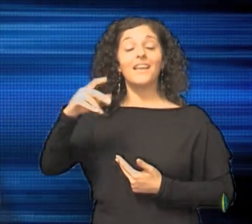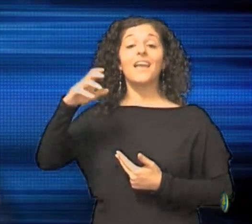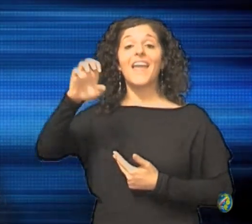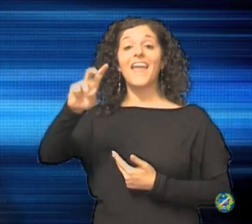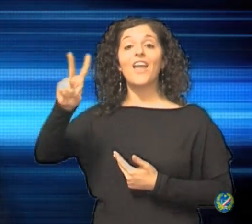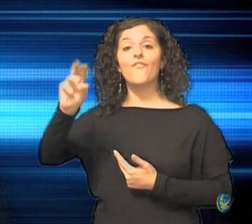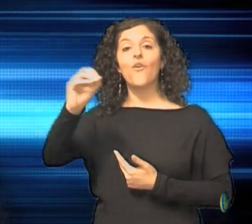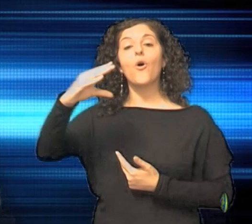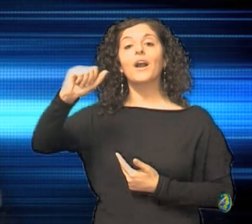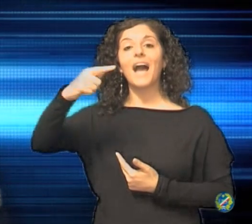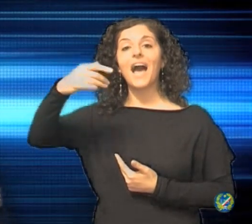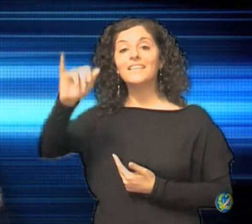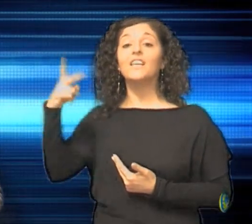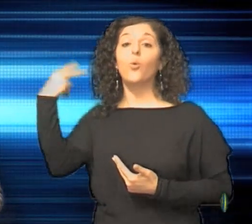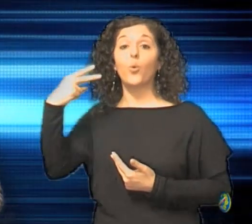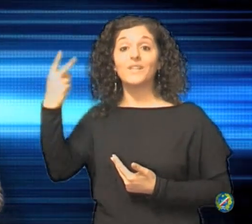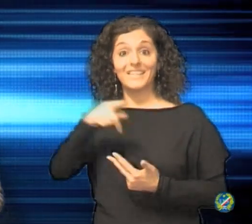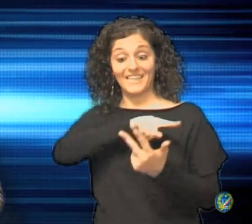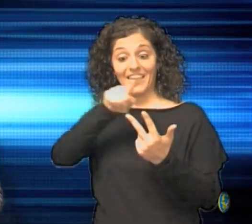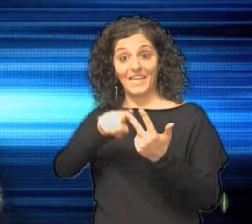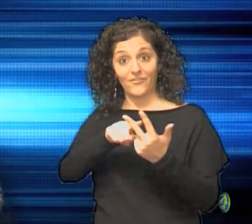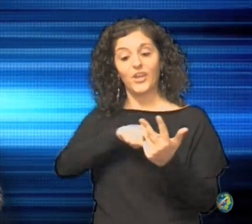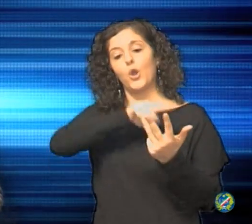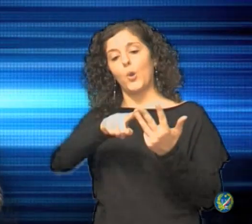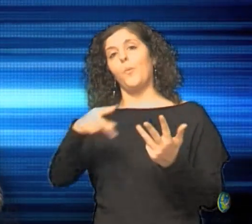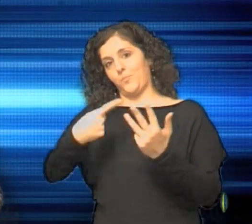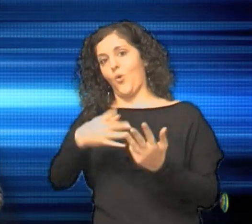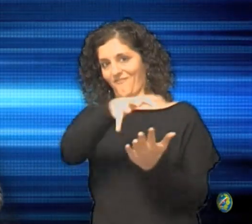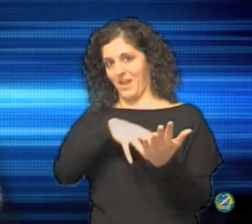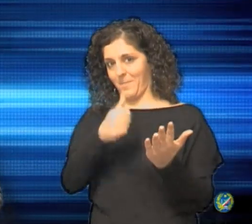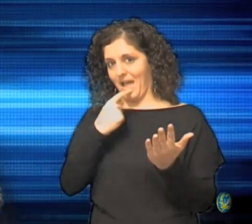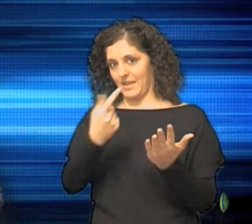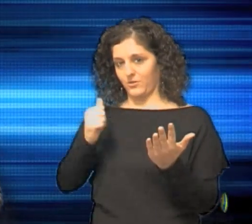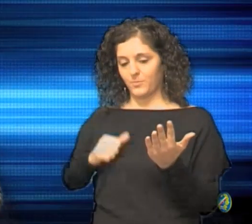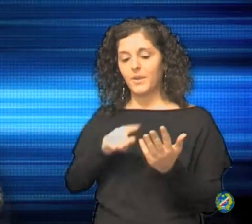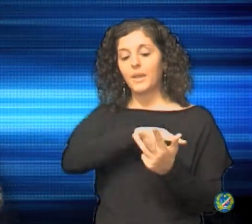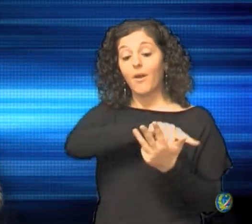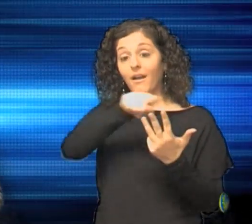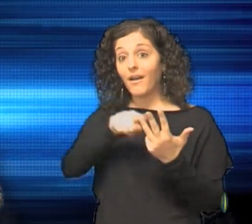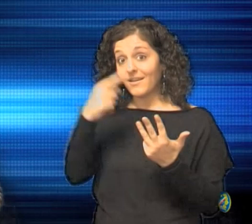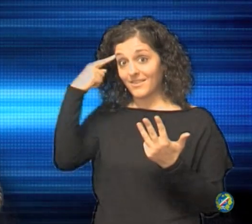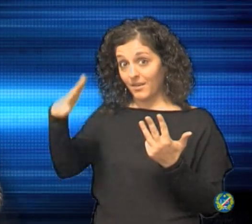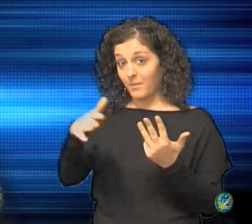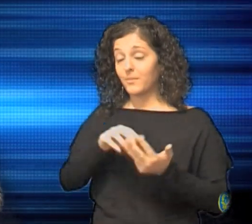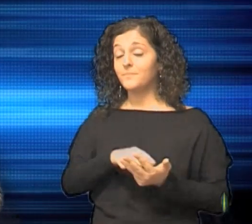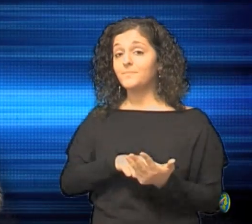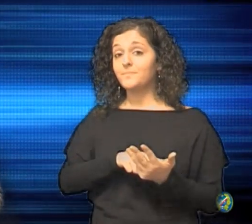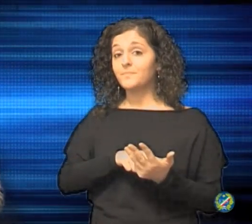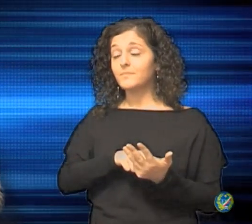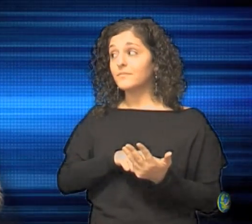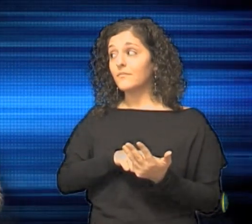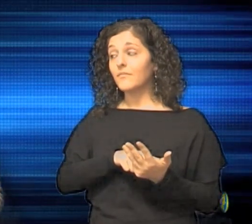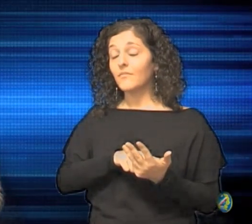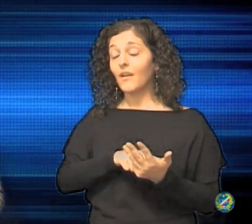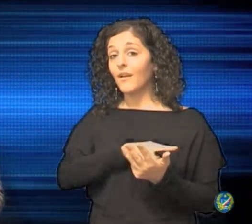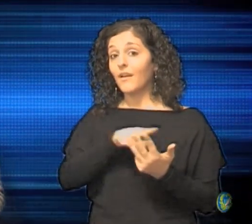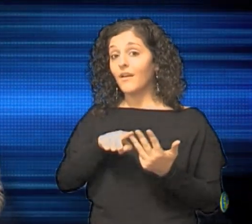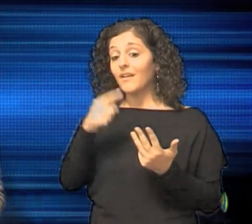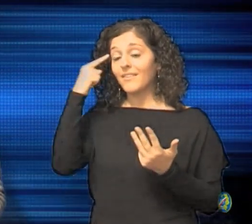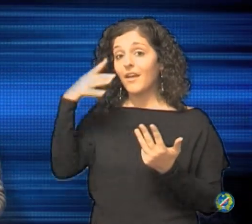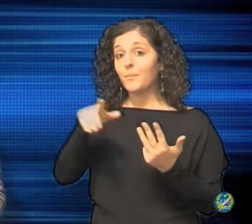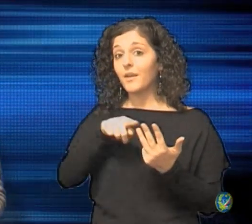sapete,